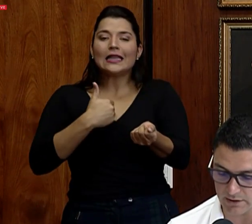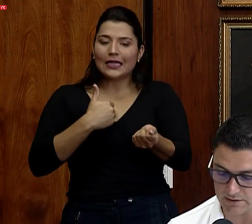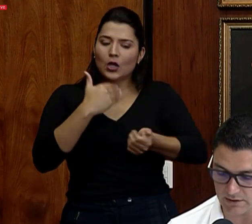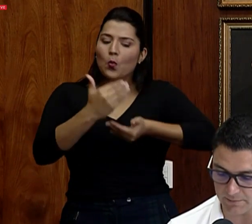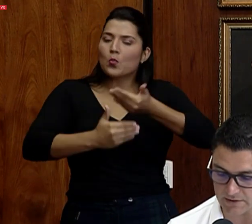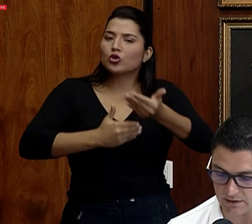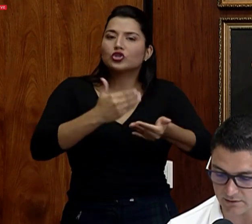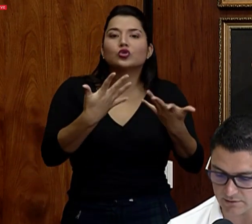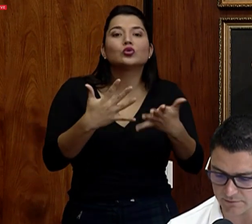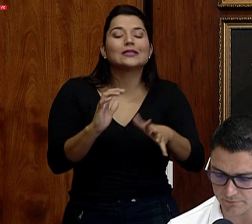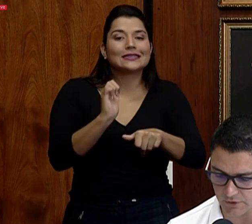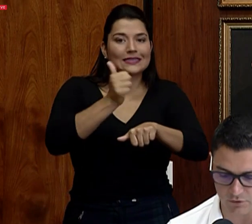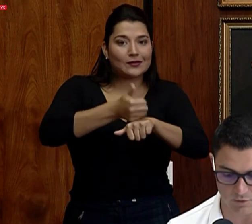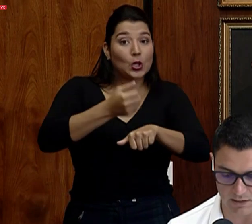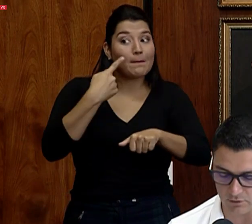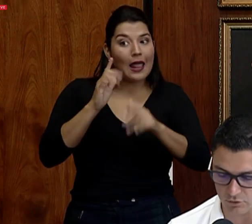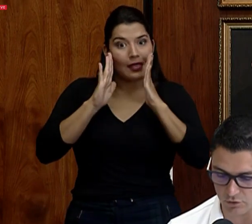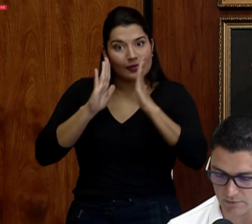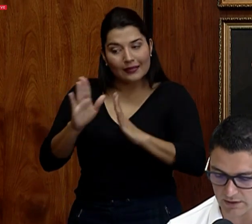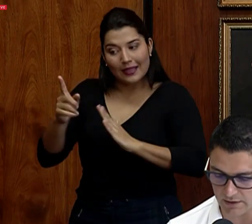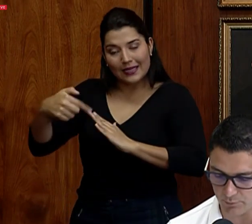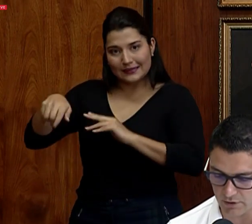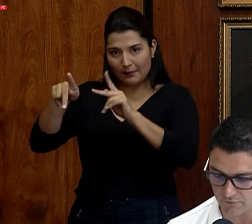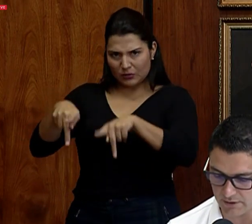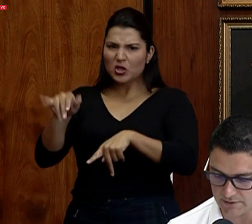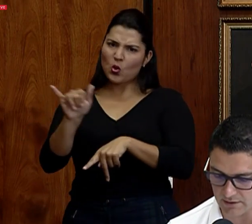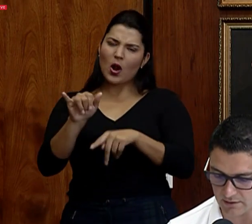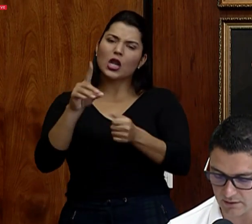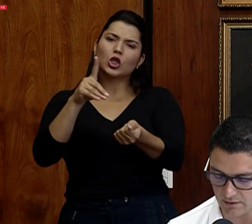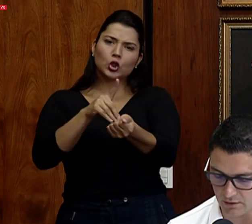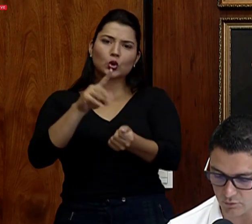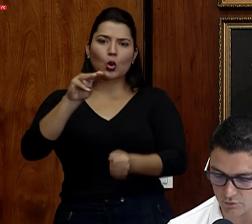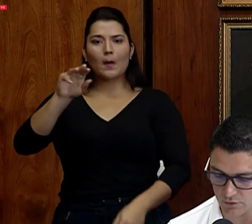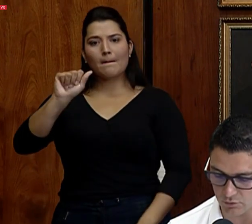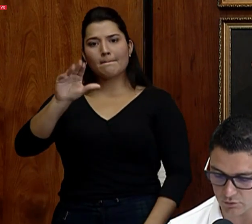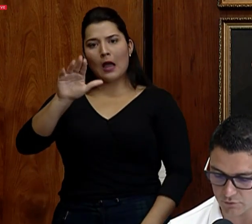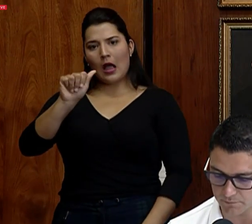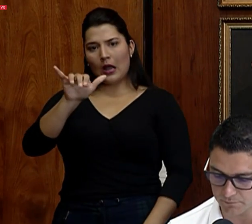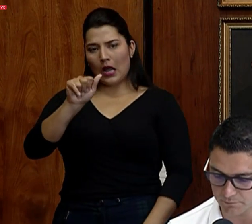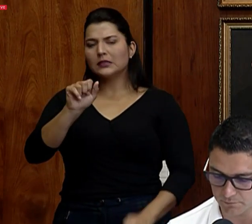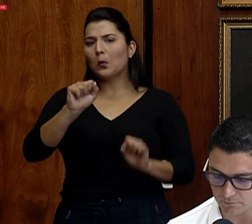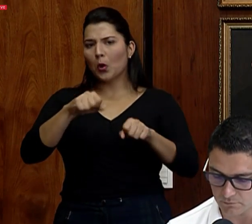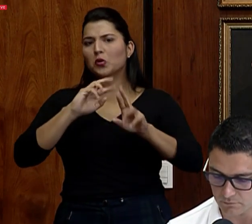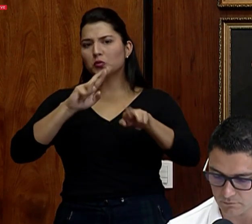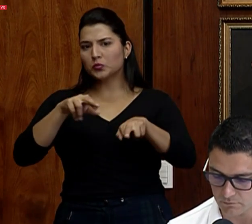consultas y de pacientes. Eso igual el doctor Macaya puede referirse en unos segundos.